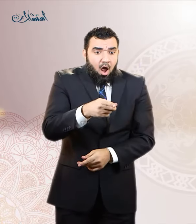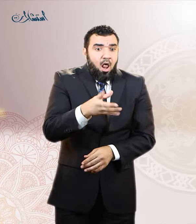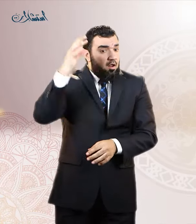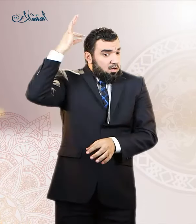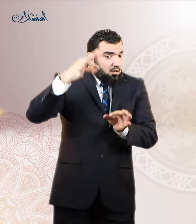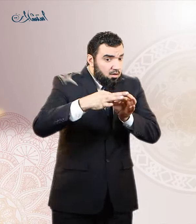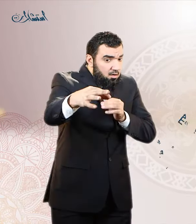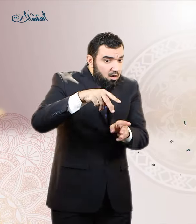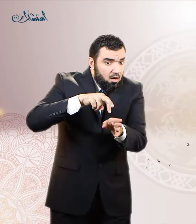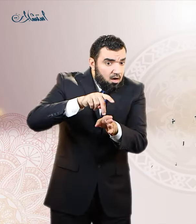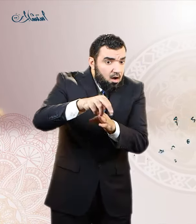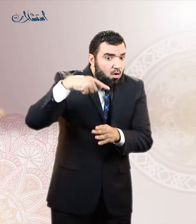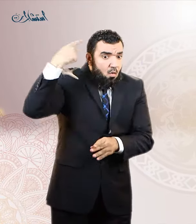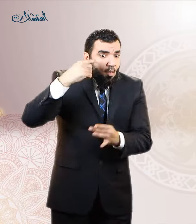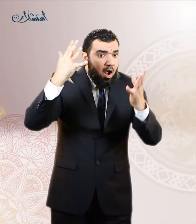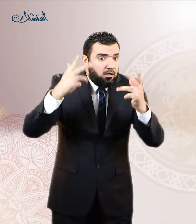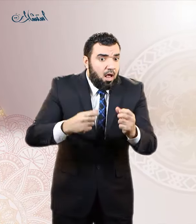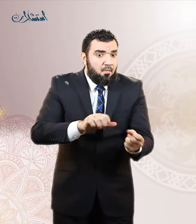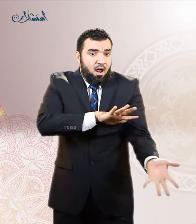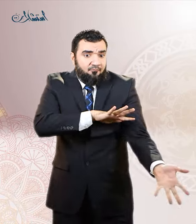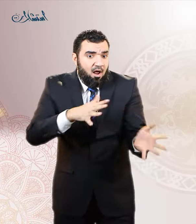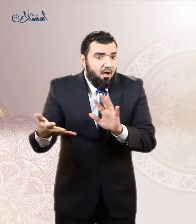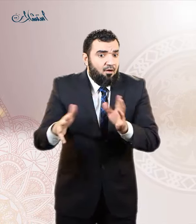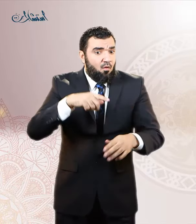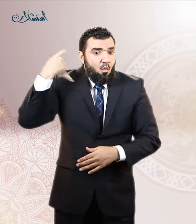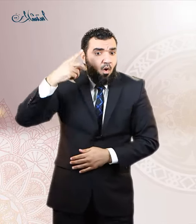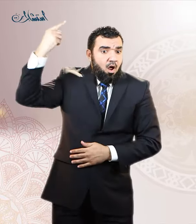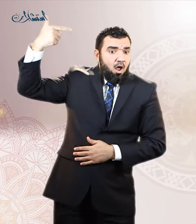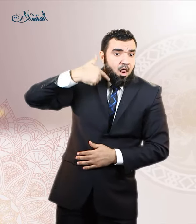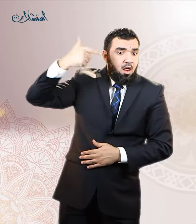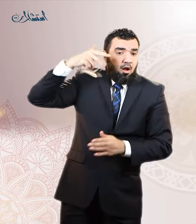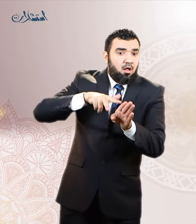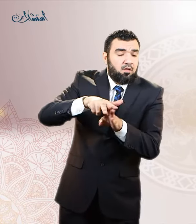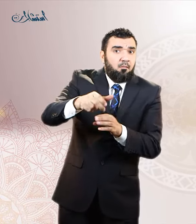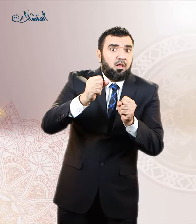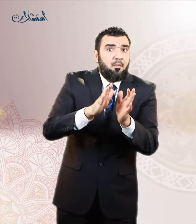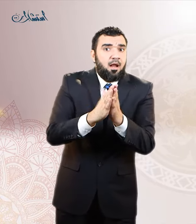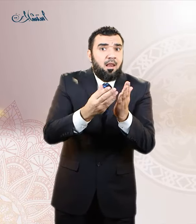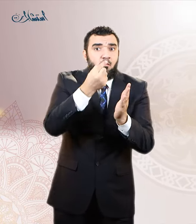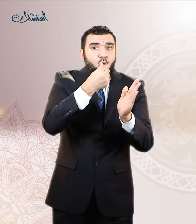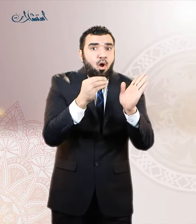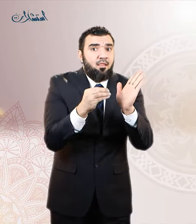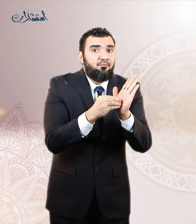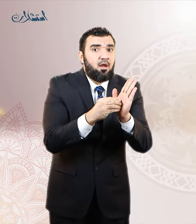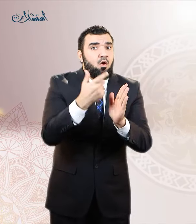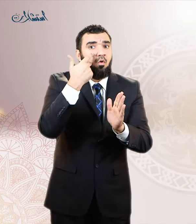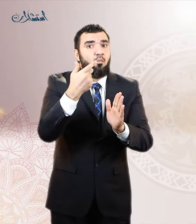الصراط وان تتفكر فيما اخبر الله تعالى في كتابه وأخبر به نبيه